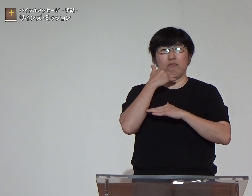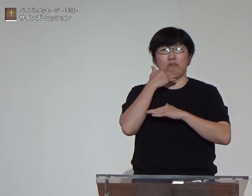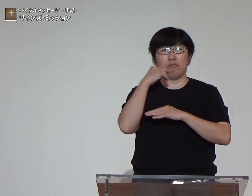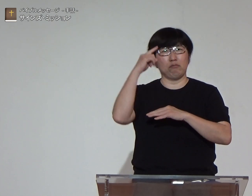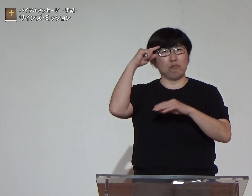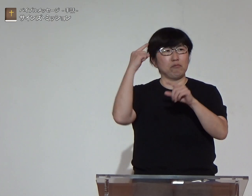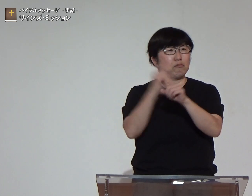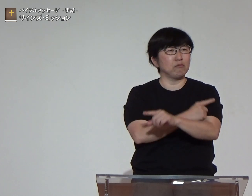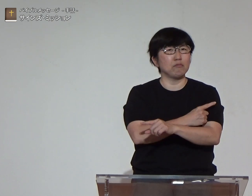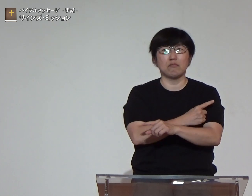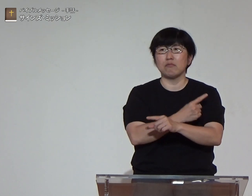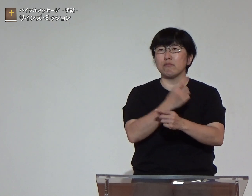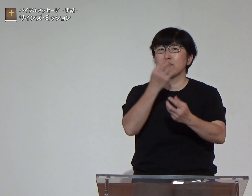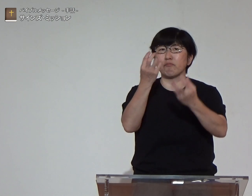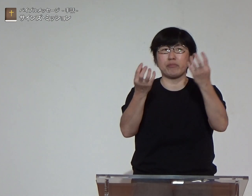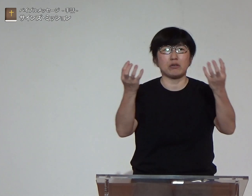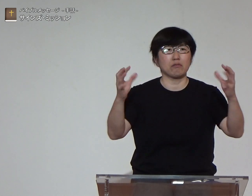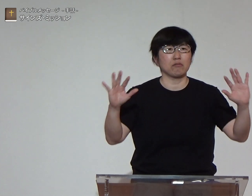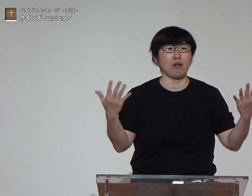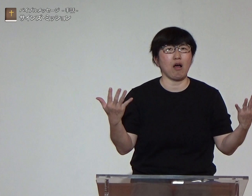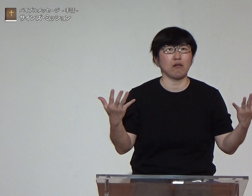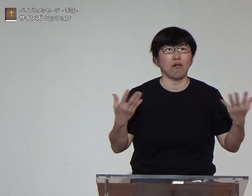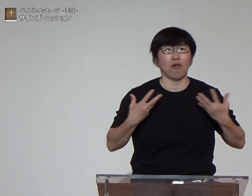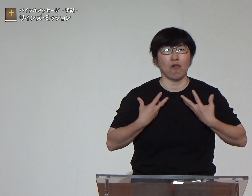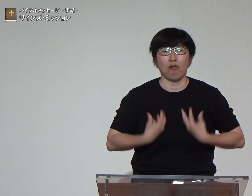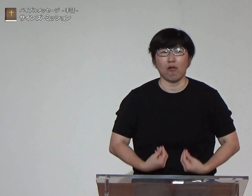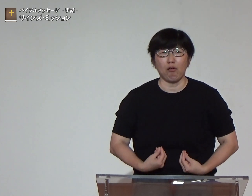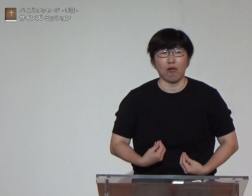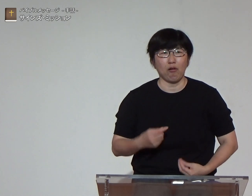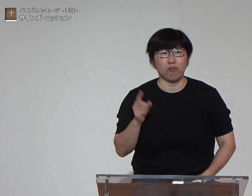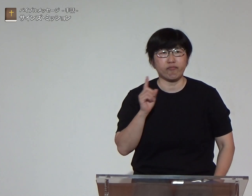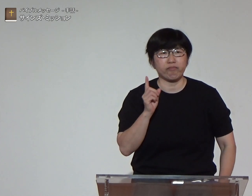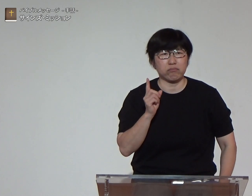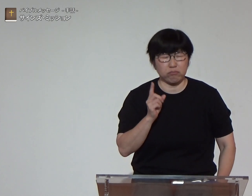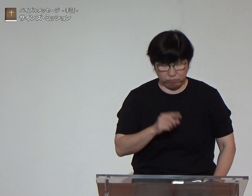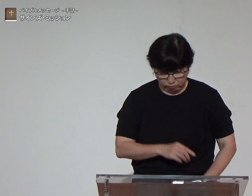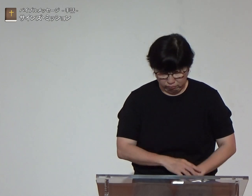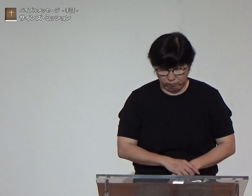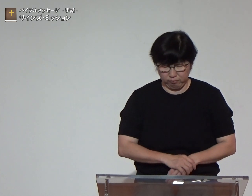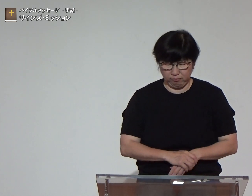楽しみに待っていたのに身がならないがっかりです